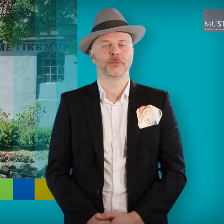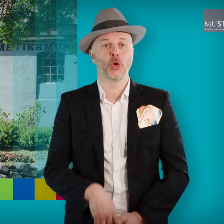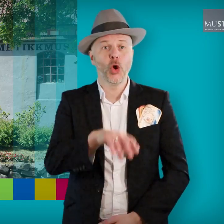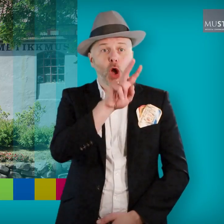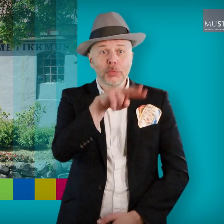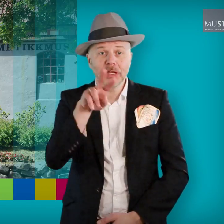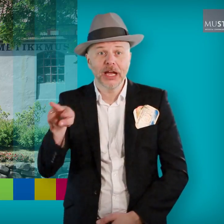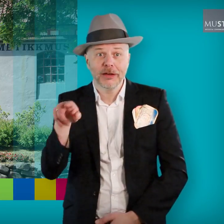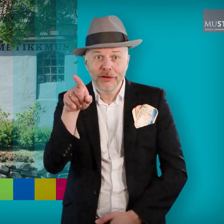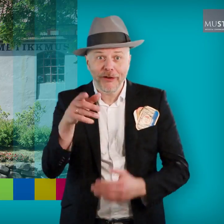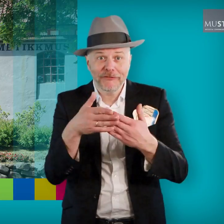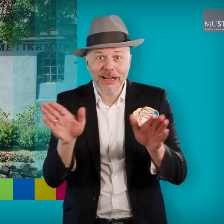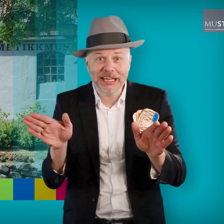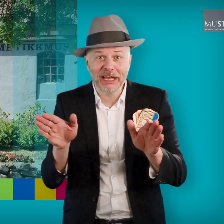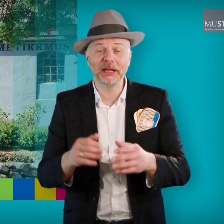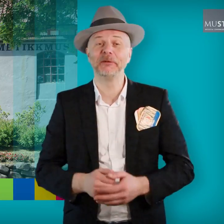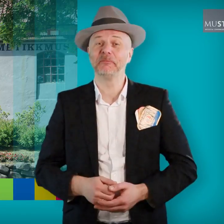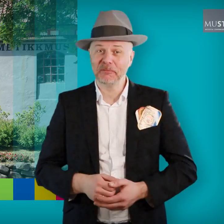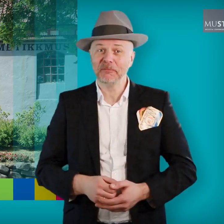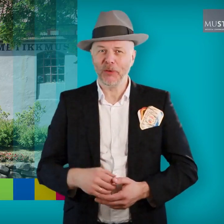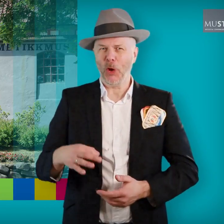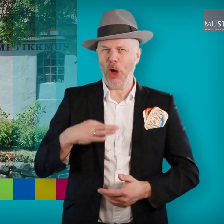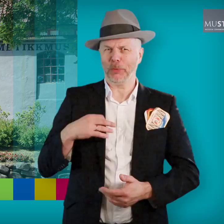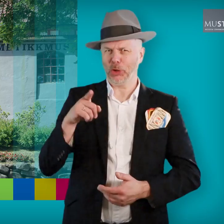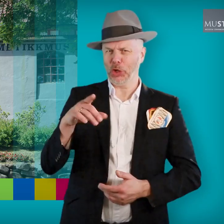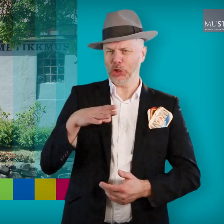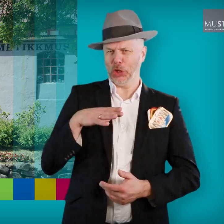Nå er omvisningen ferdig. Vi håper du synes det var interessant.